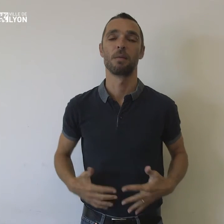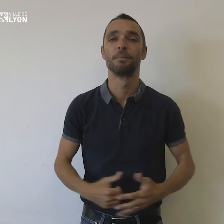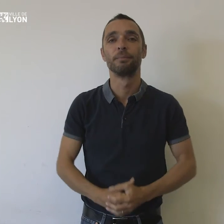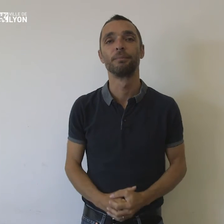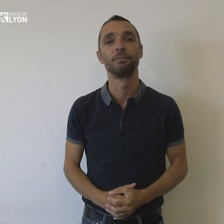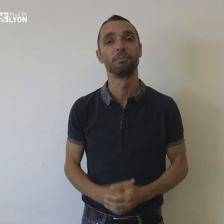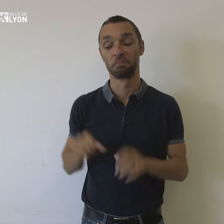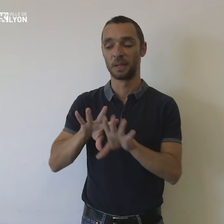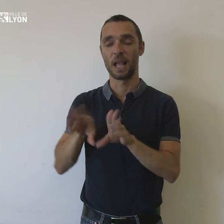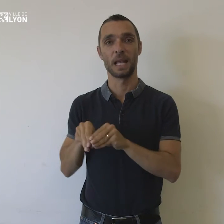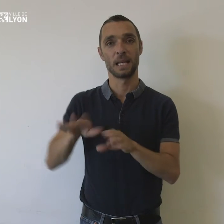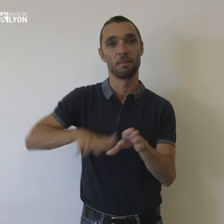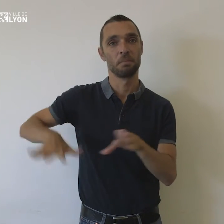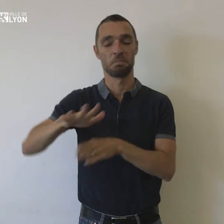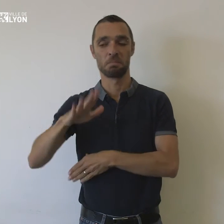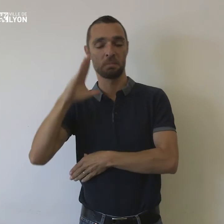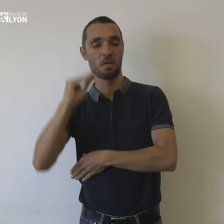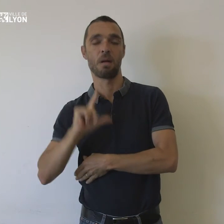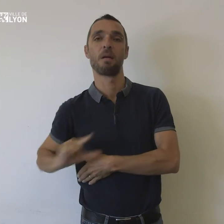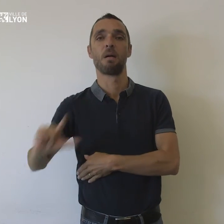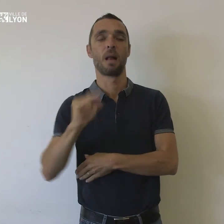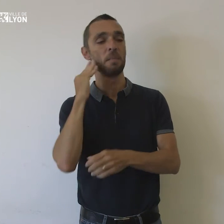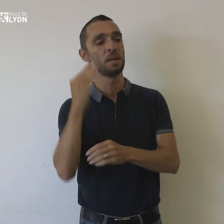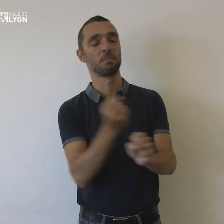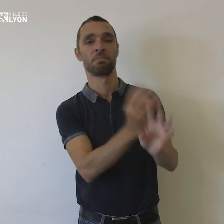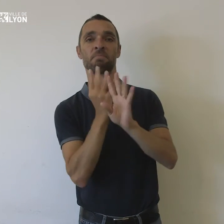Notre équipe se mobilise pour vous orienter et répondre à vos questions sur la santé.